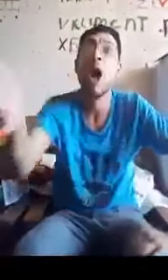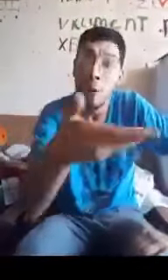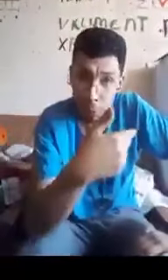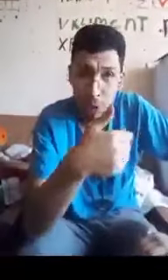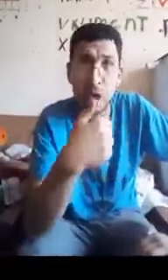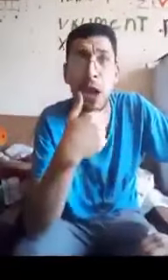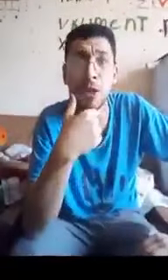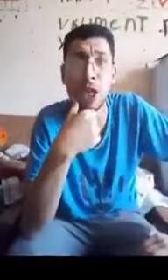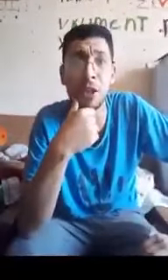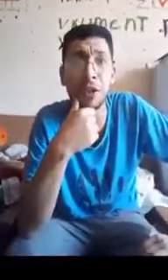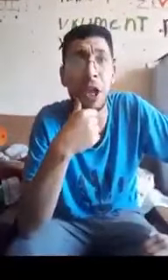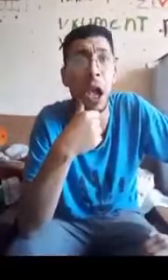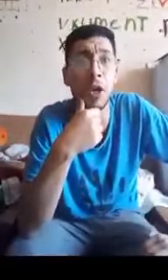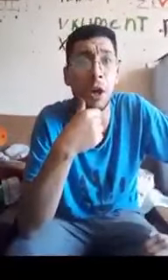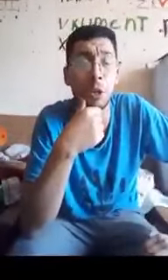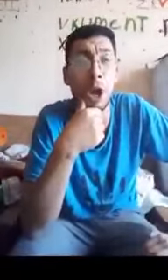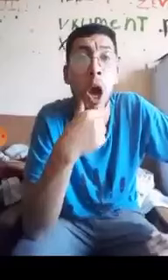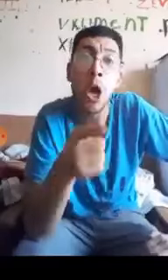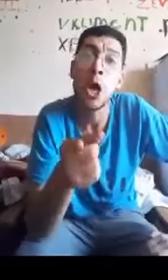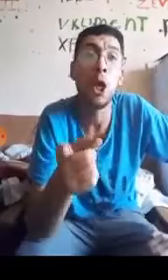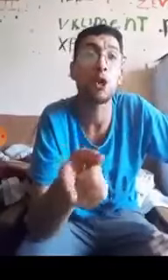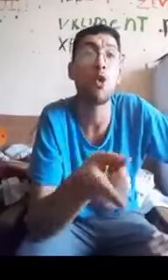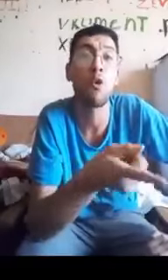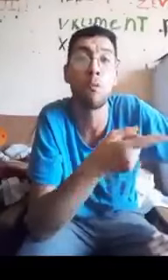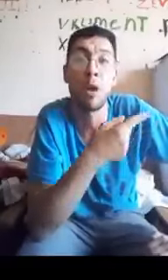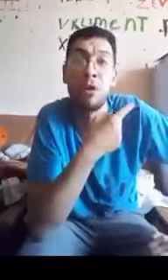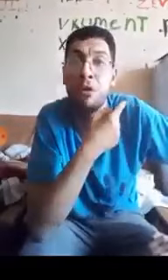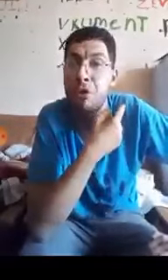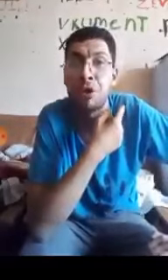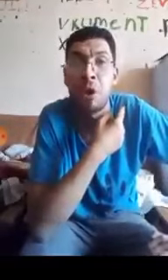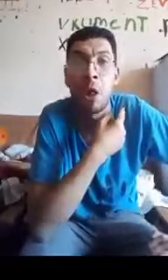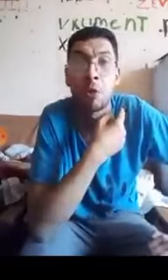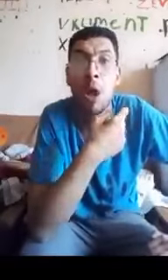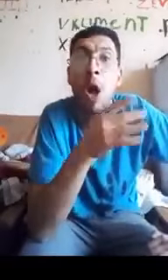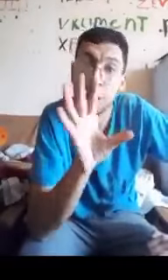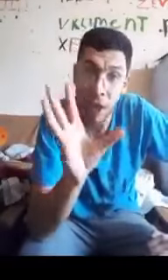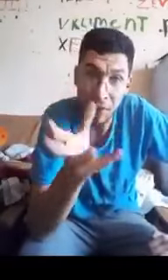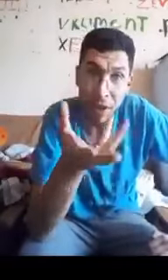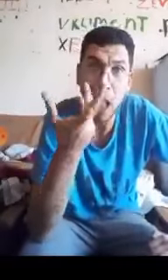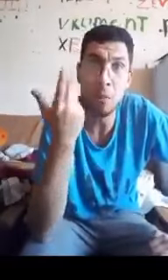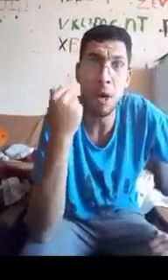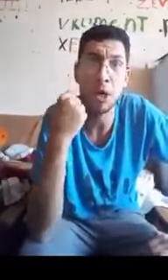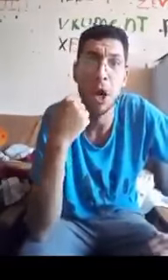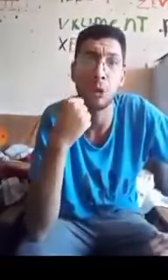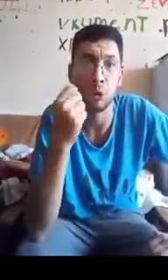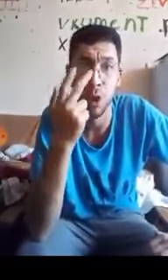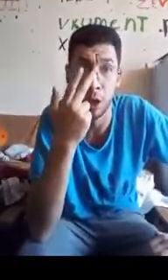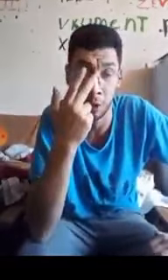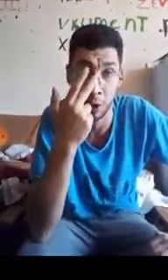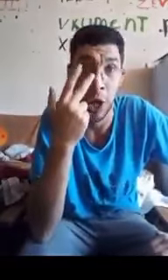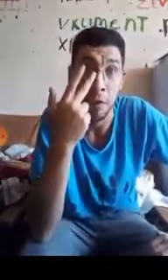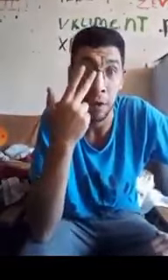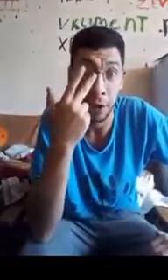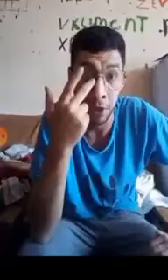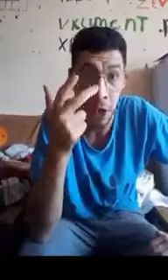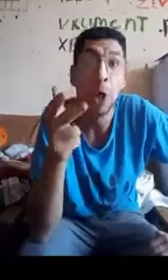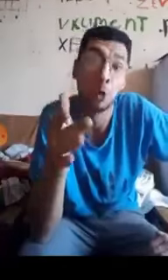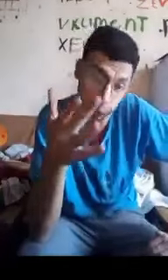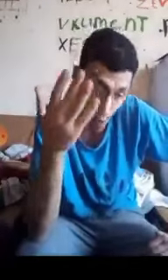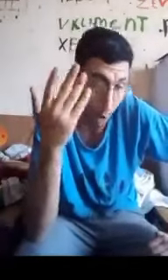Bu siyasətdir hər halda, elə şovmendi ki, dalda, dəvədən maral düzəldir. Vətəni tural